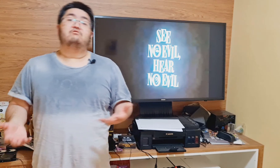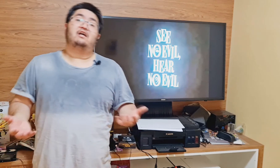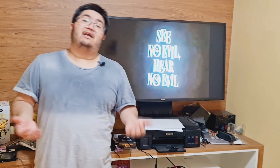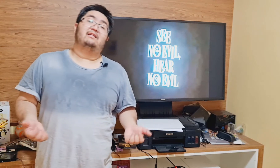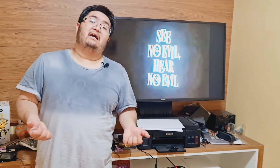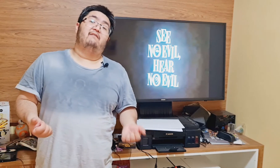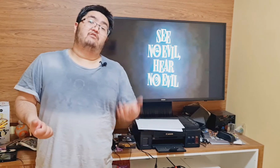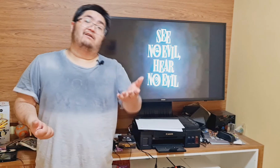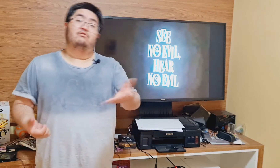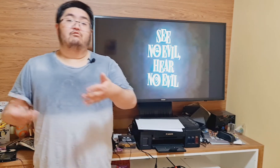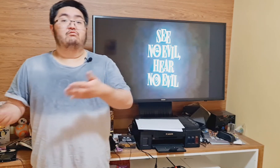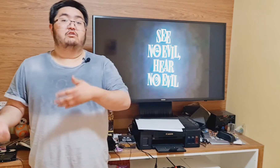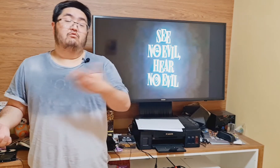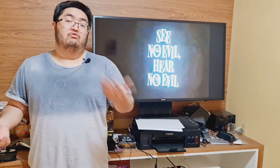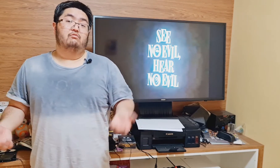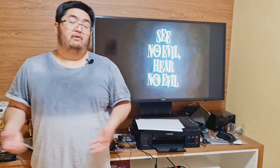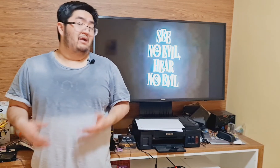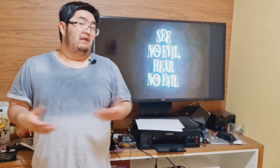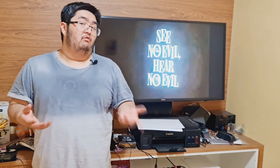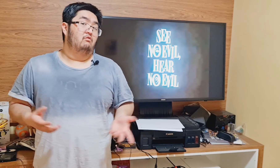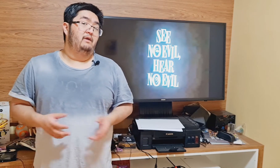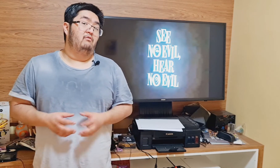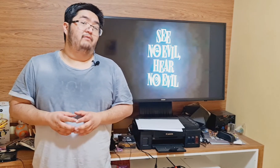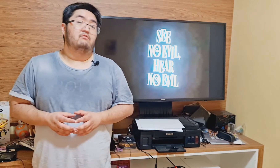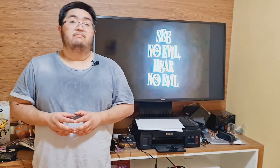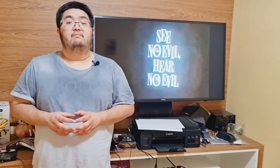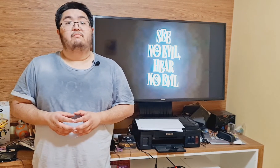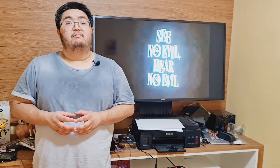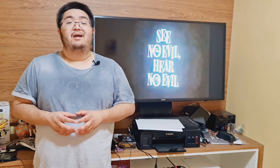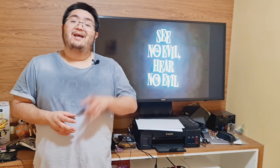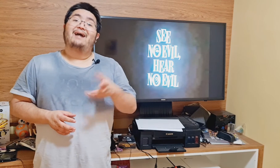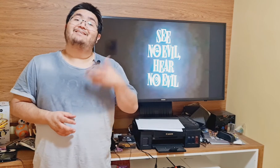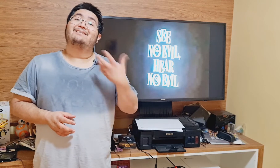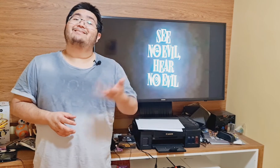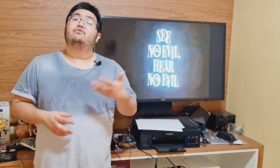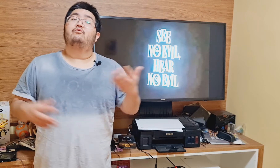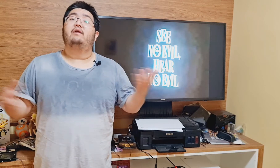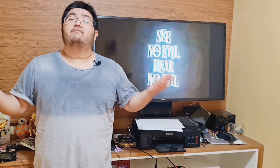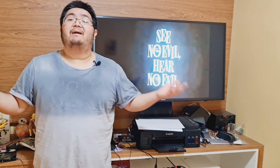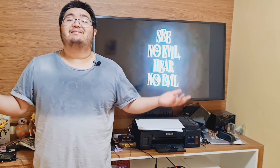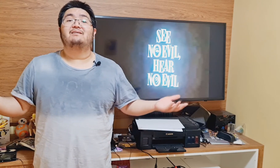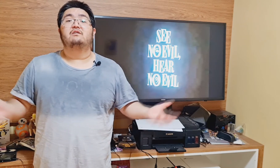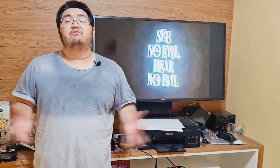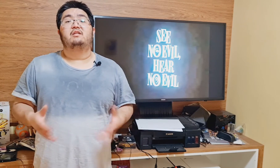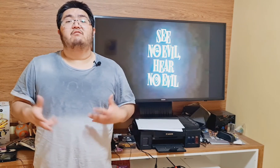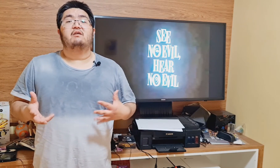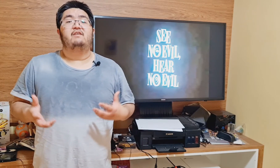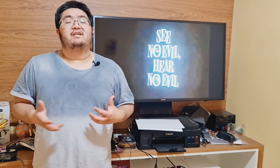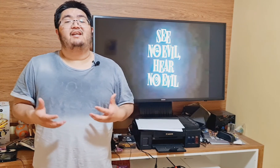agradável de acordo com o seu gosto pelo calor ou pelo frio. A sensação do vento passando, lhe dando talvez aquele